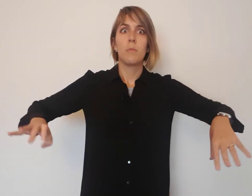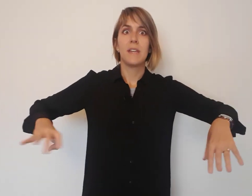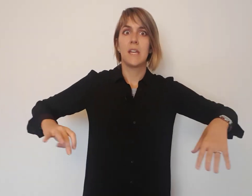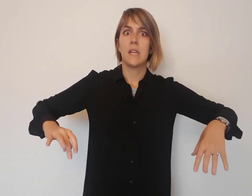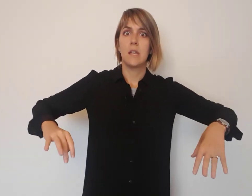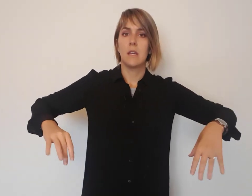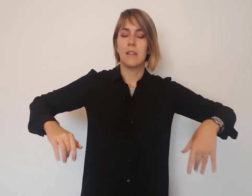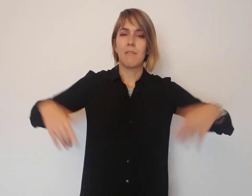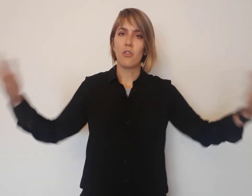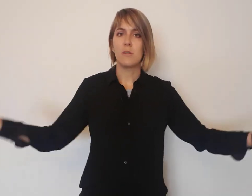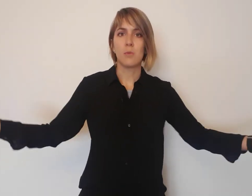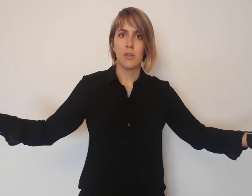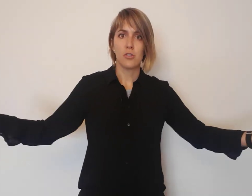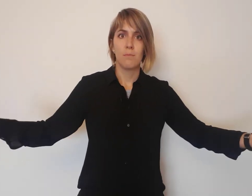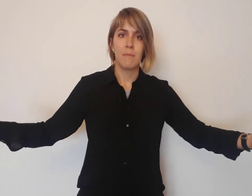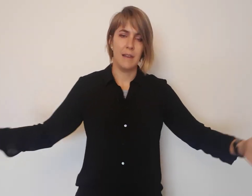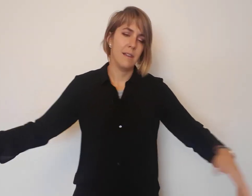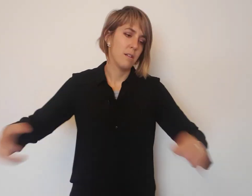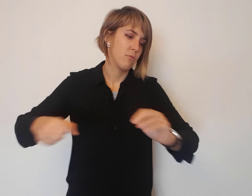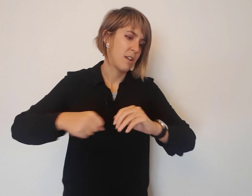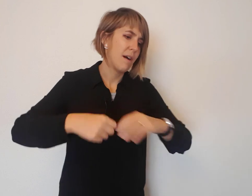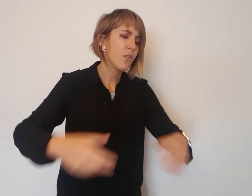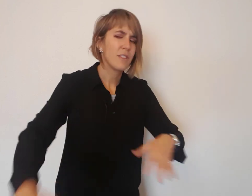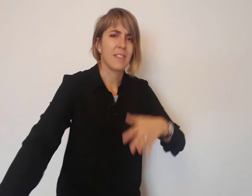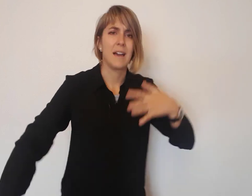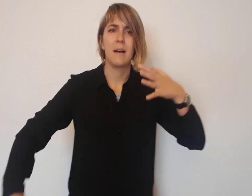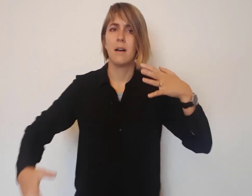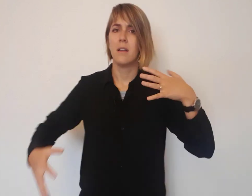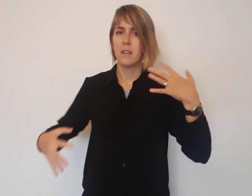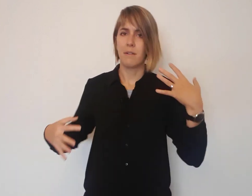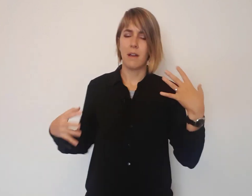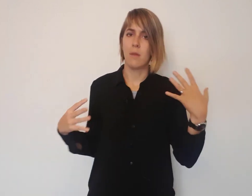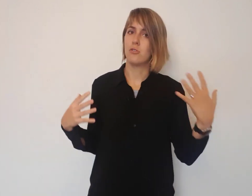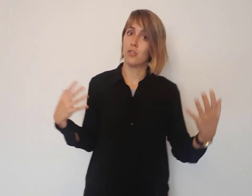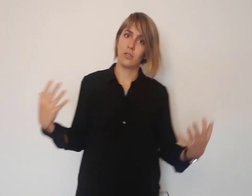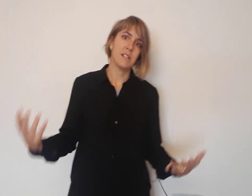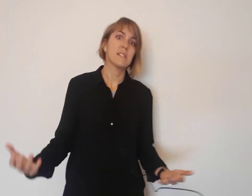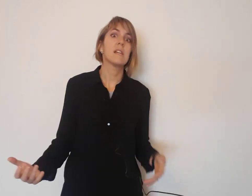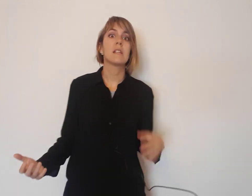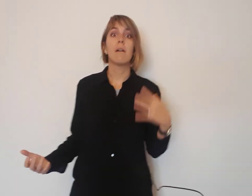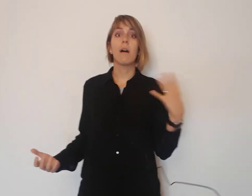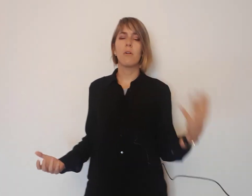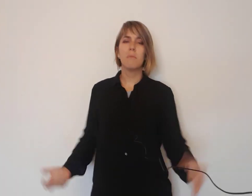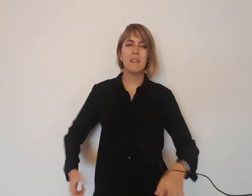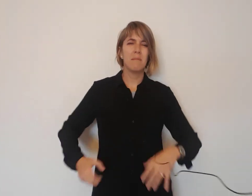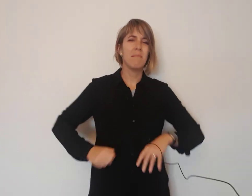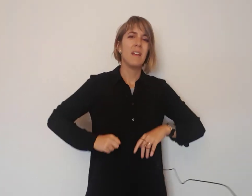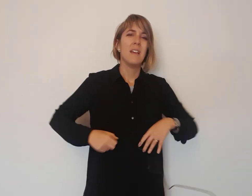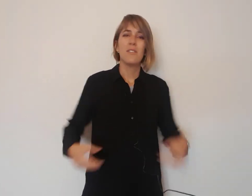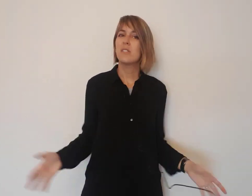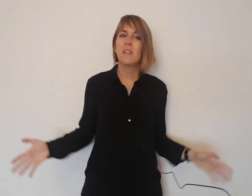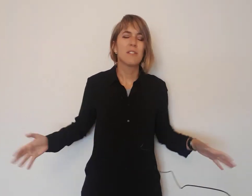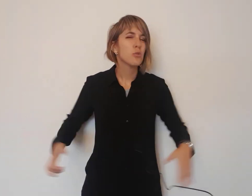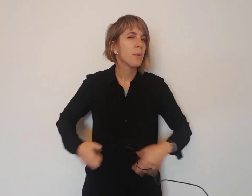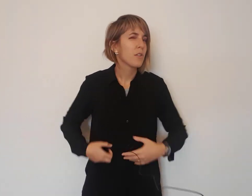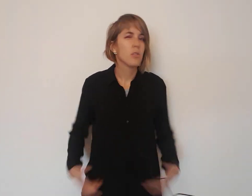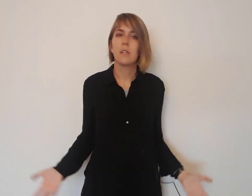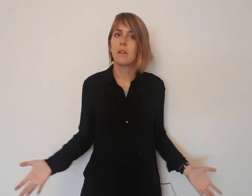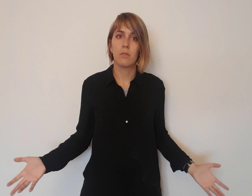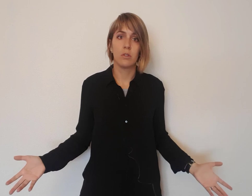el trabajo de mis sueños, ¿vale? Era un trabajo donde trabajaba mucho con 3D, trabajaba con BIM, yo estaba súper contenta cuando